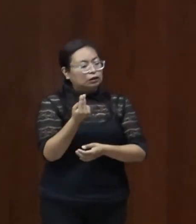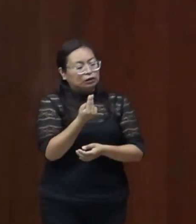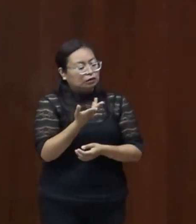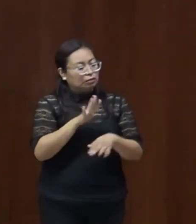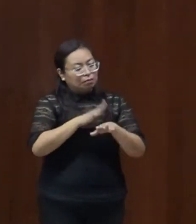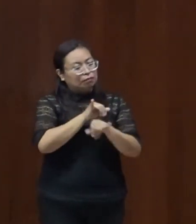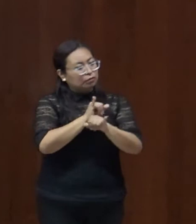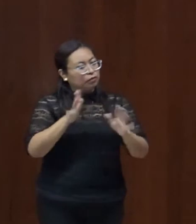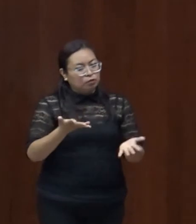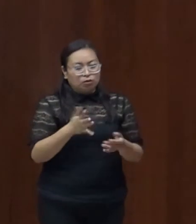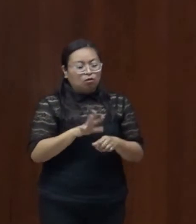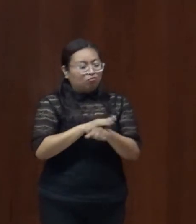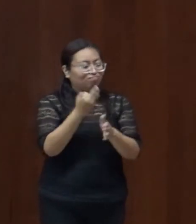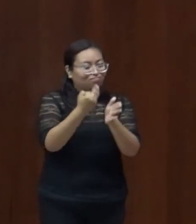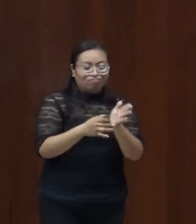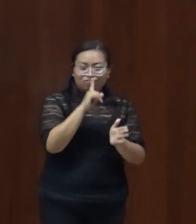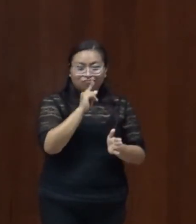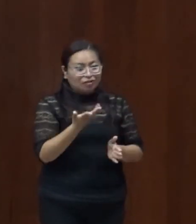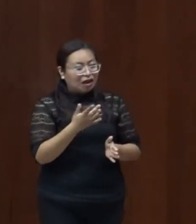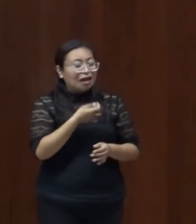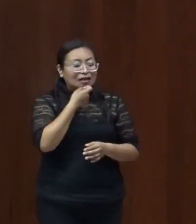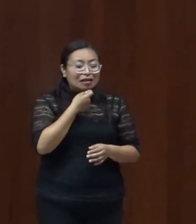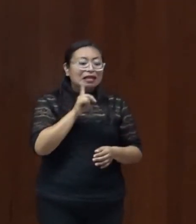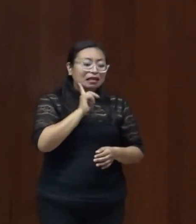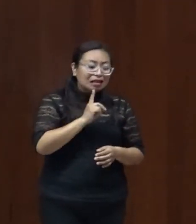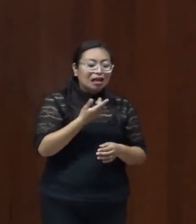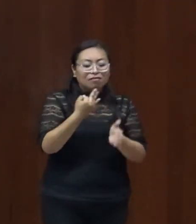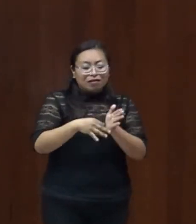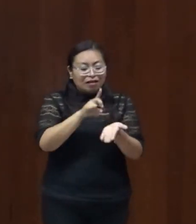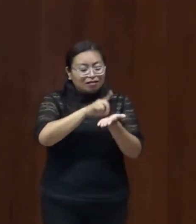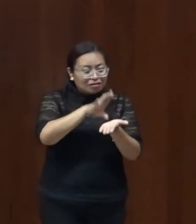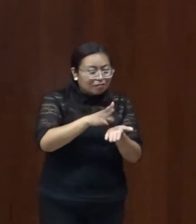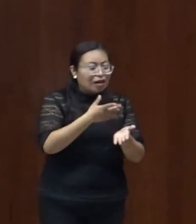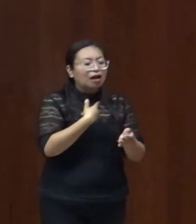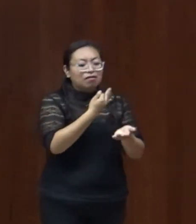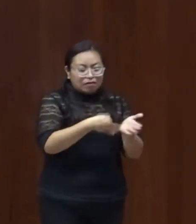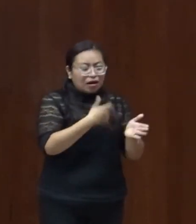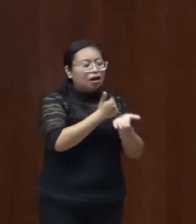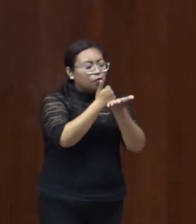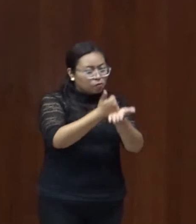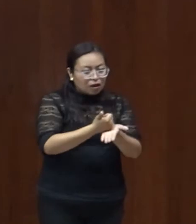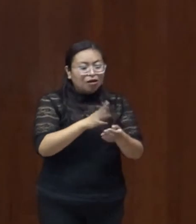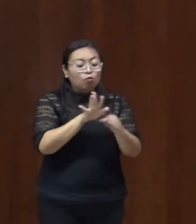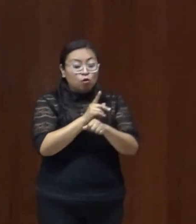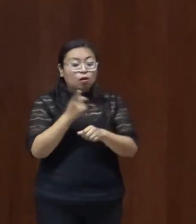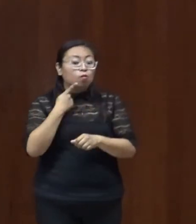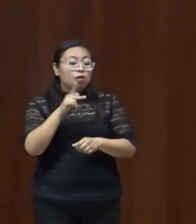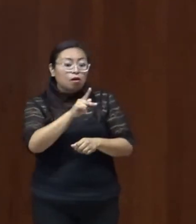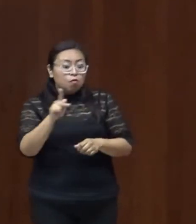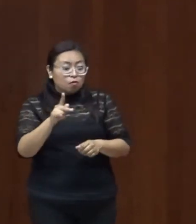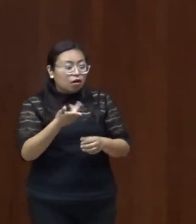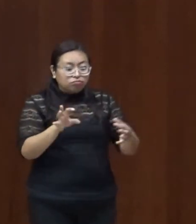desagregada sobre situación de mujeres y niñas con discapacidad y sobre el impacto de la legislación y políticas